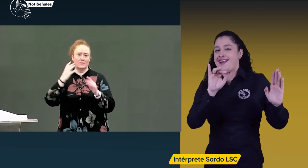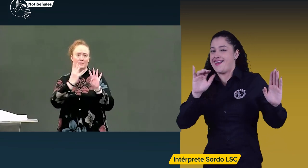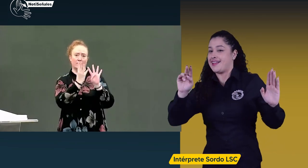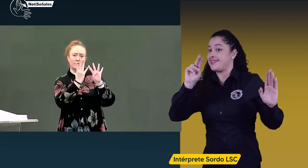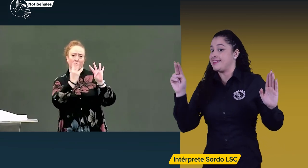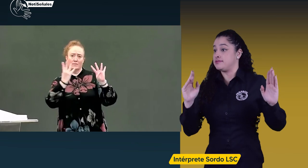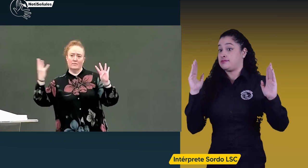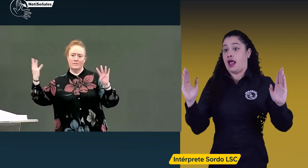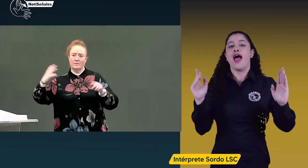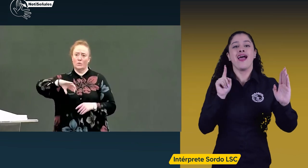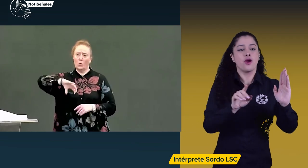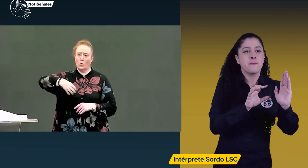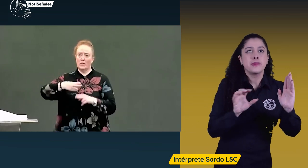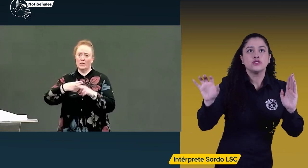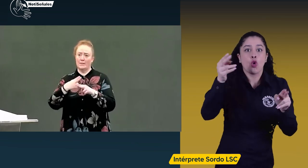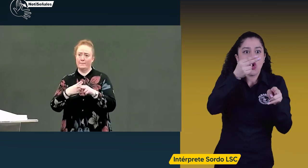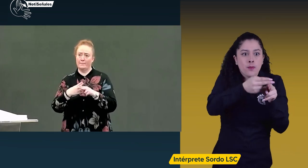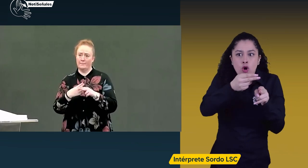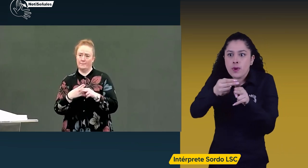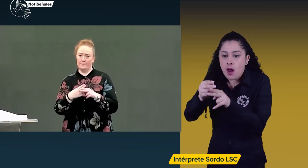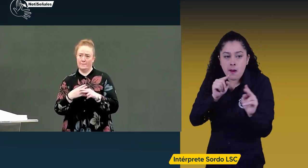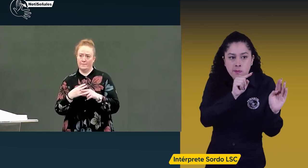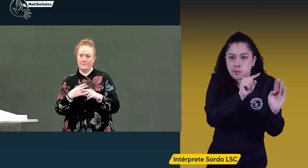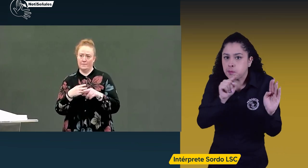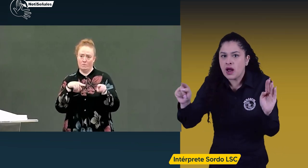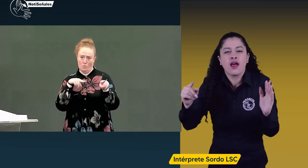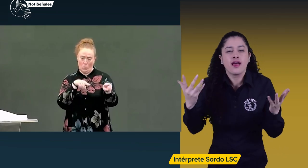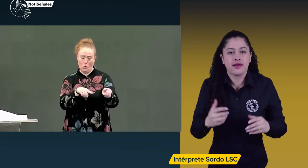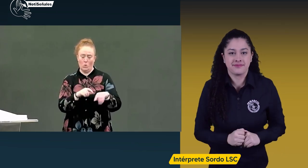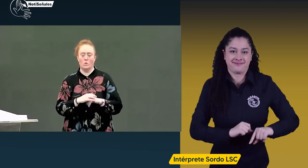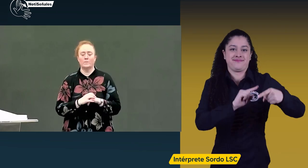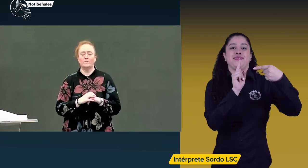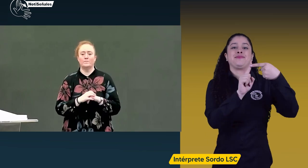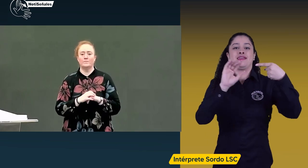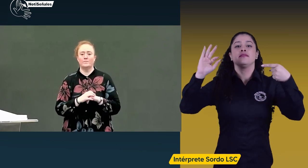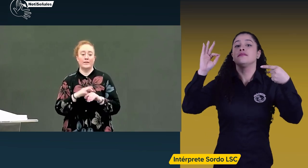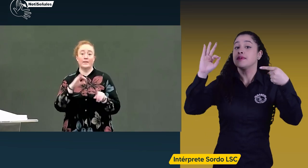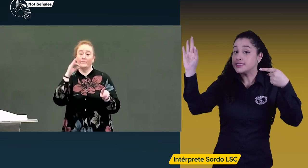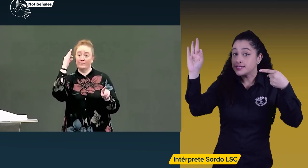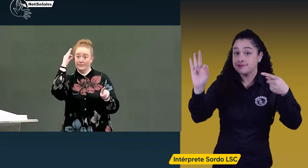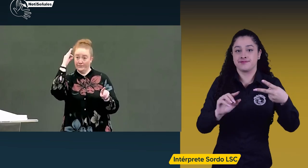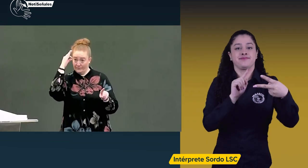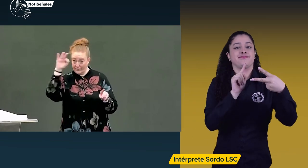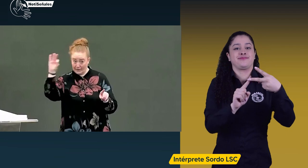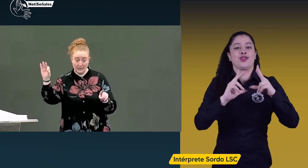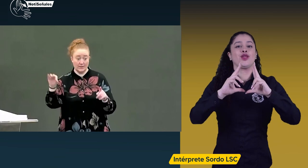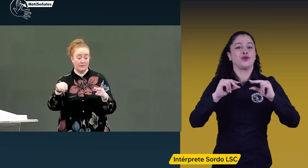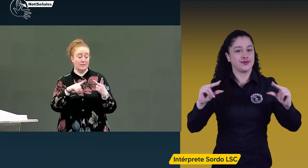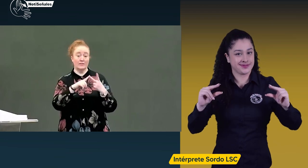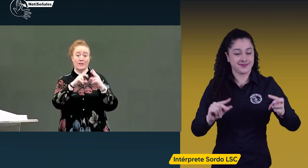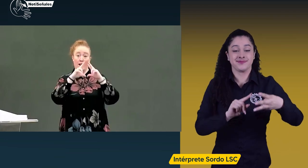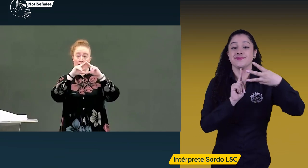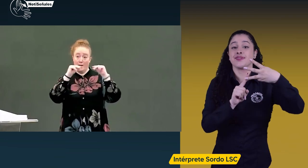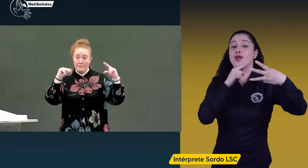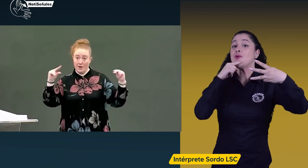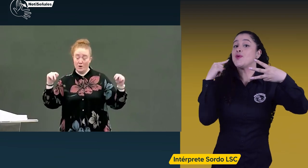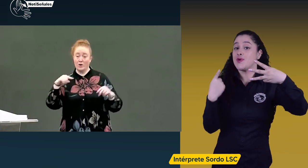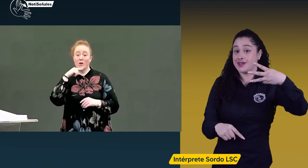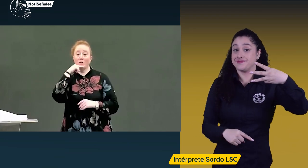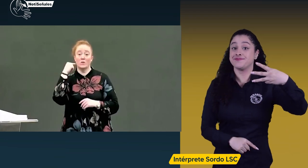orden alfabético para darles a conocer los candidatos. En primer lugar, Francia, el segundo Líbano